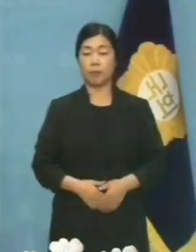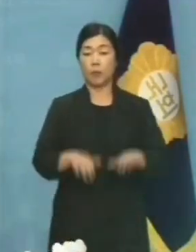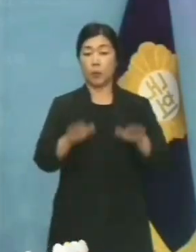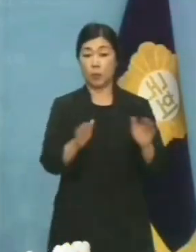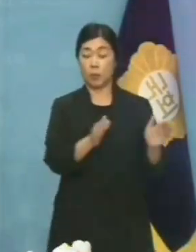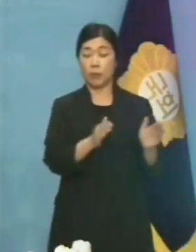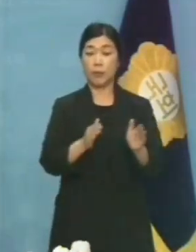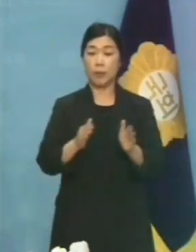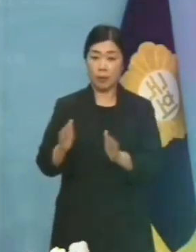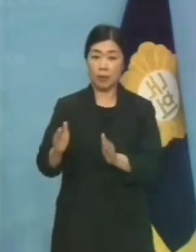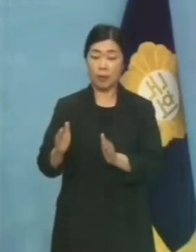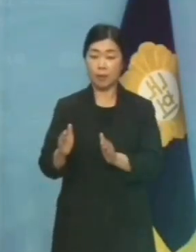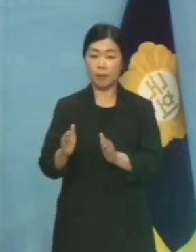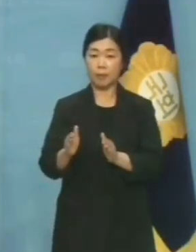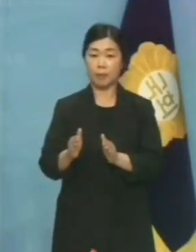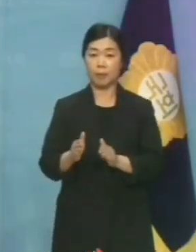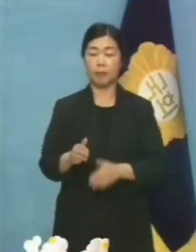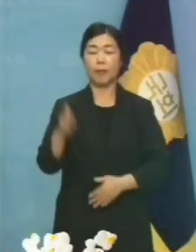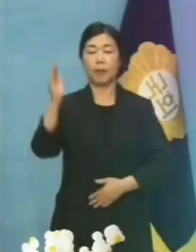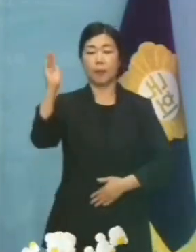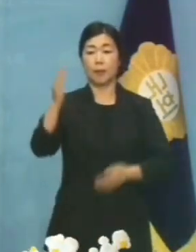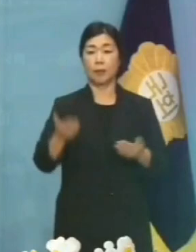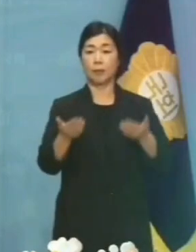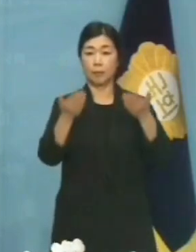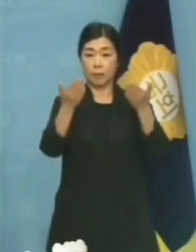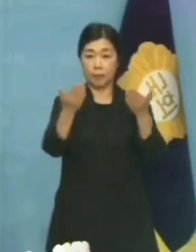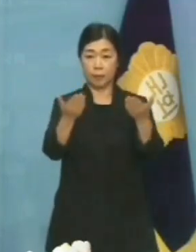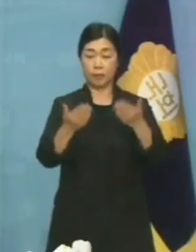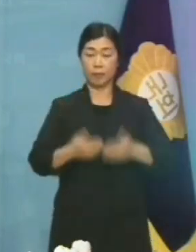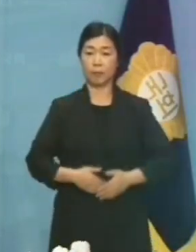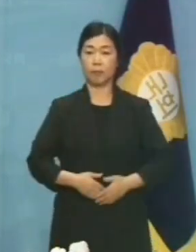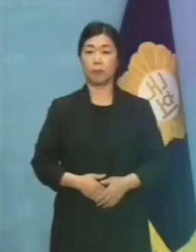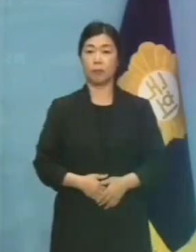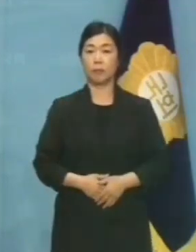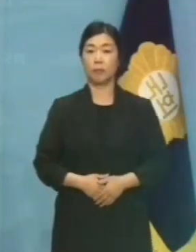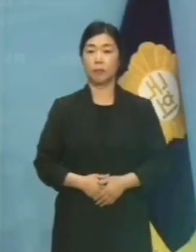오늘 준비한 구두 논평을 시작하겠습니다.